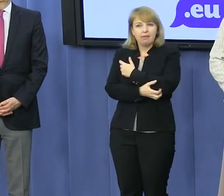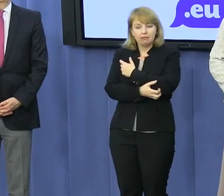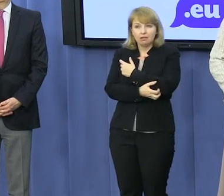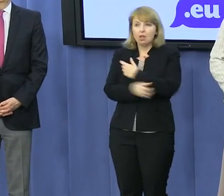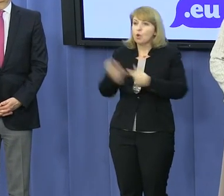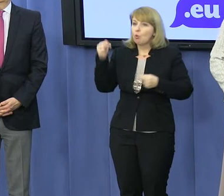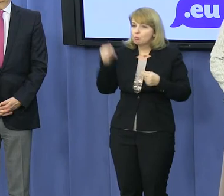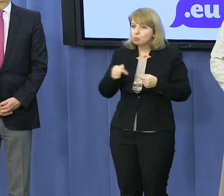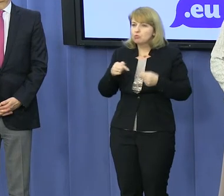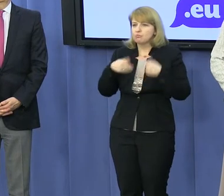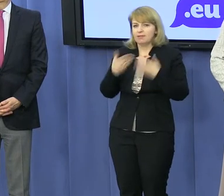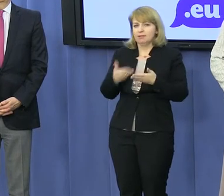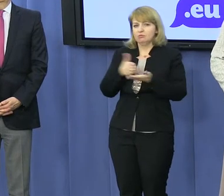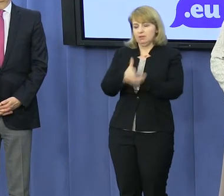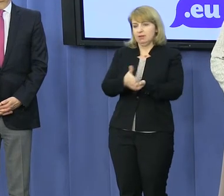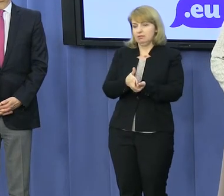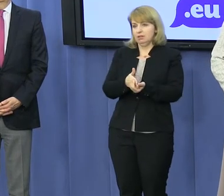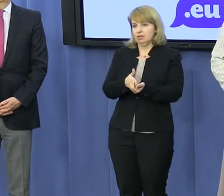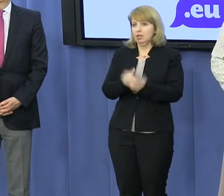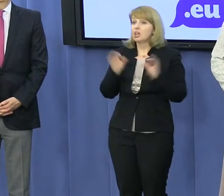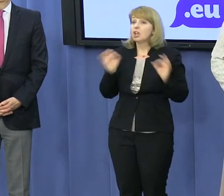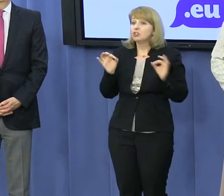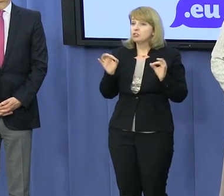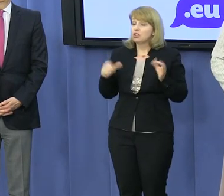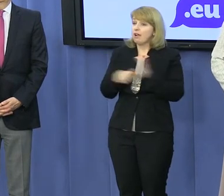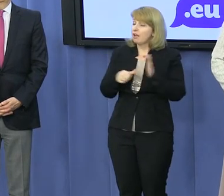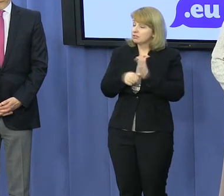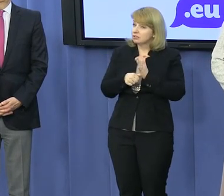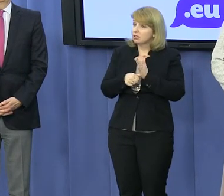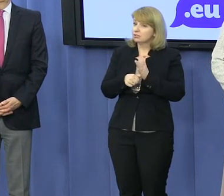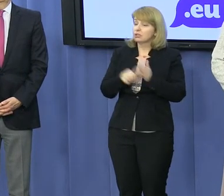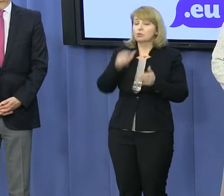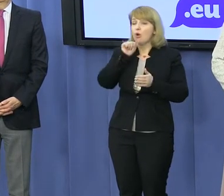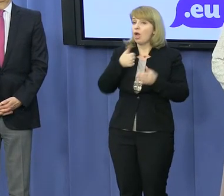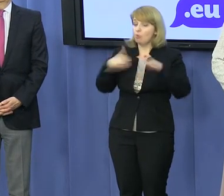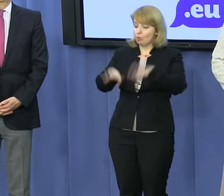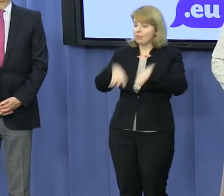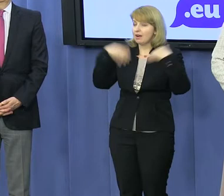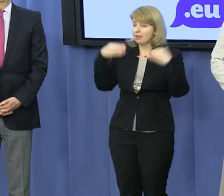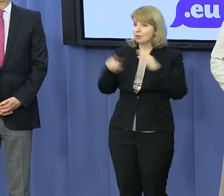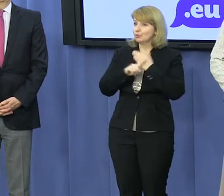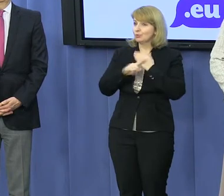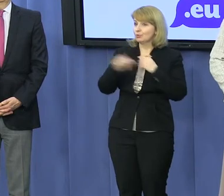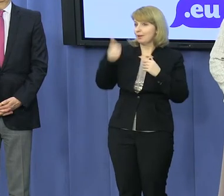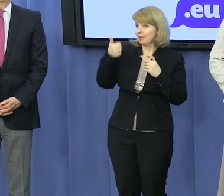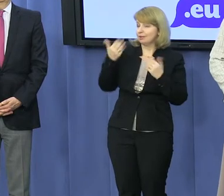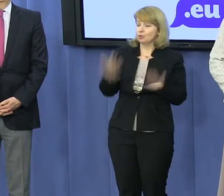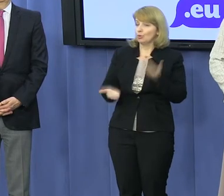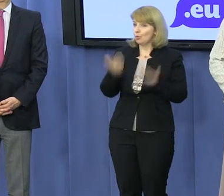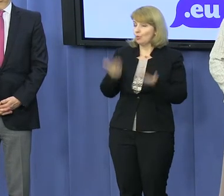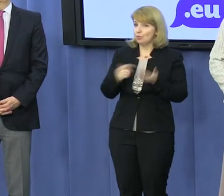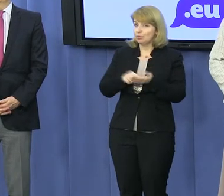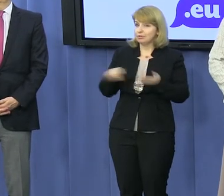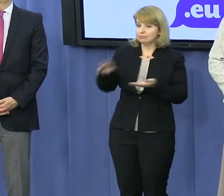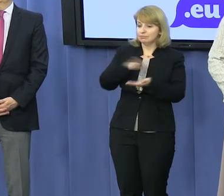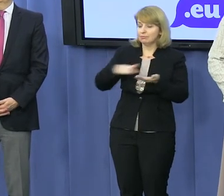którą musimy sobie umieć poradzić. Dzisiaj naszą kandydatką do Europarlamentu, jedynką z województwa lubelskiego